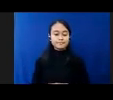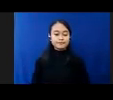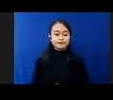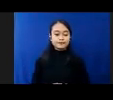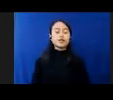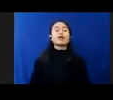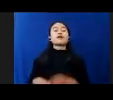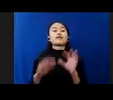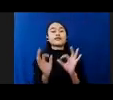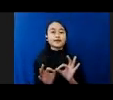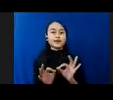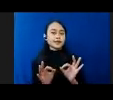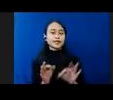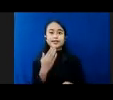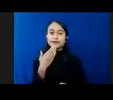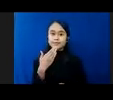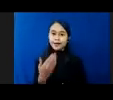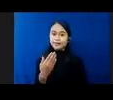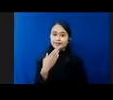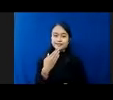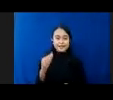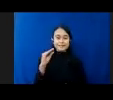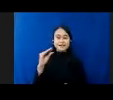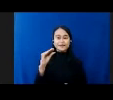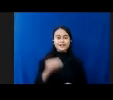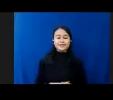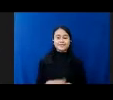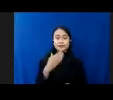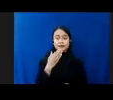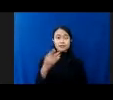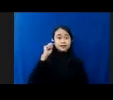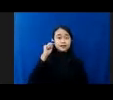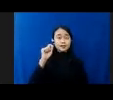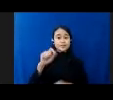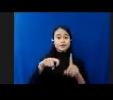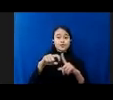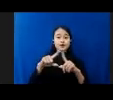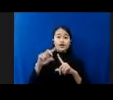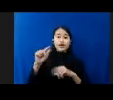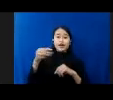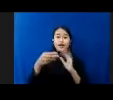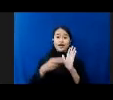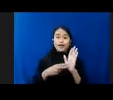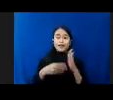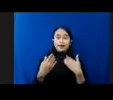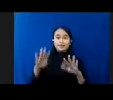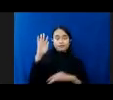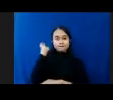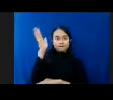Baik Terima Selamat Pagi Terima Kasih Juga Ibu Karen Yang Telah Menyampaikan Paparanya Selamat Pagi Pak